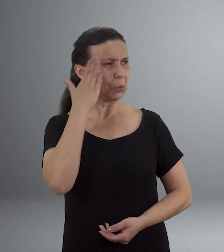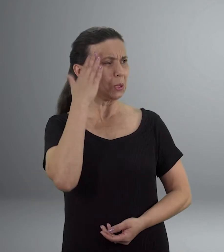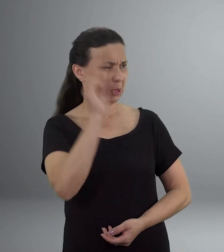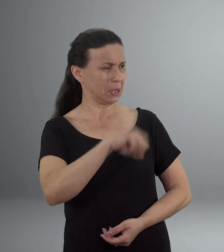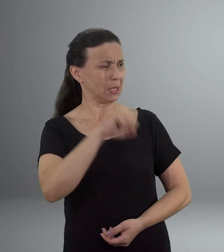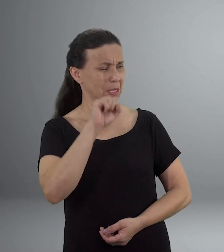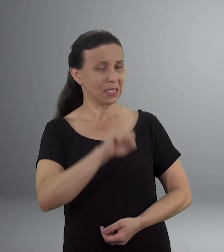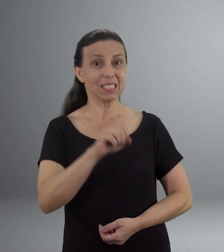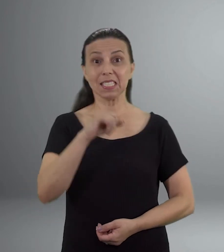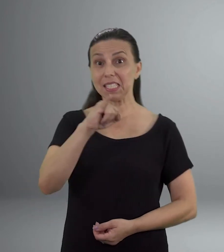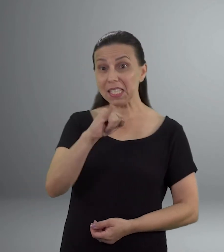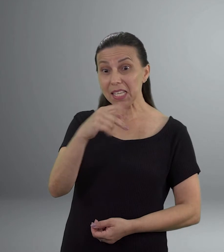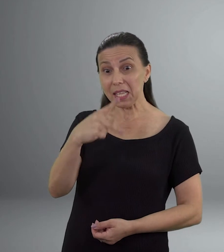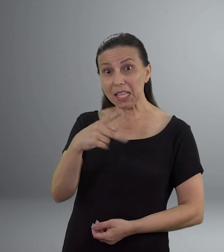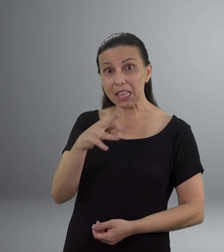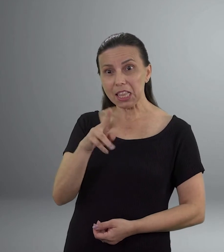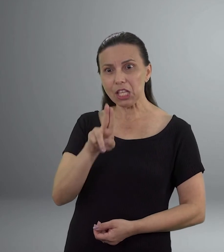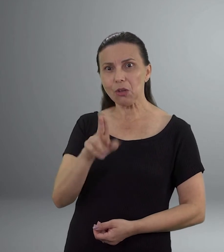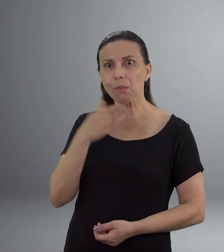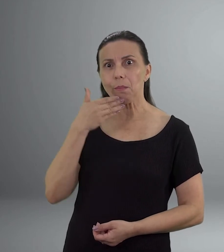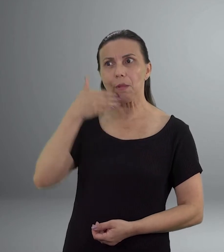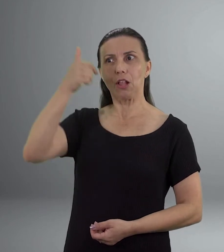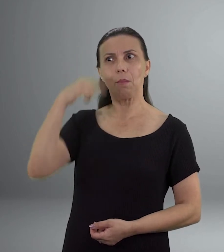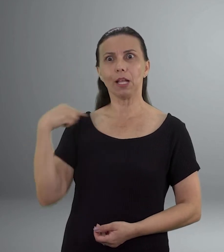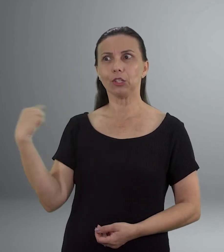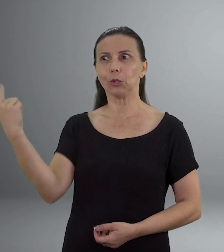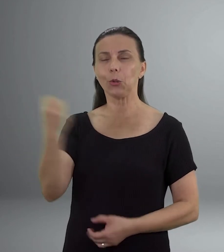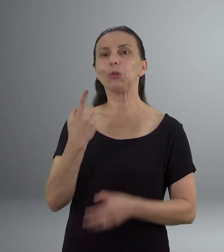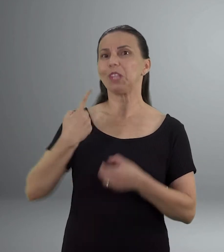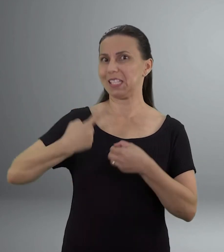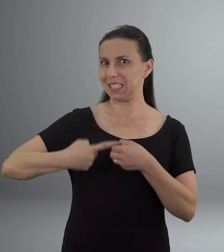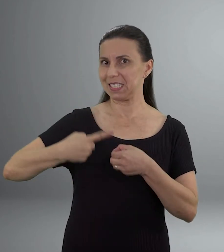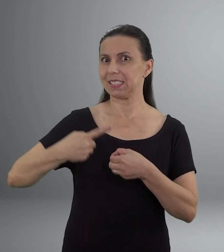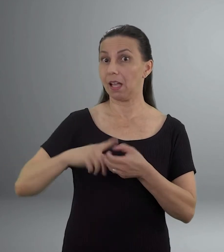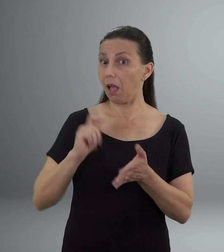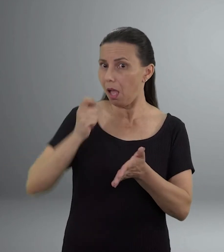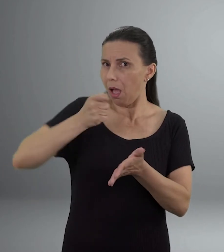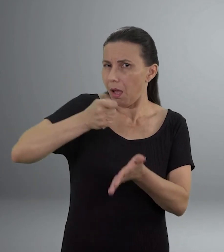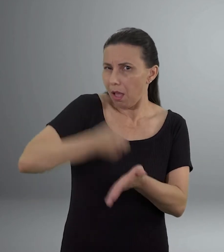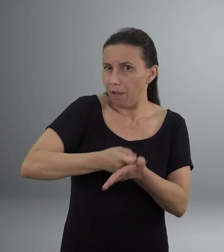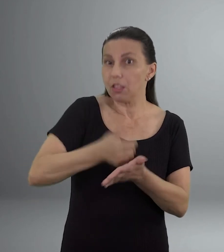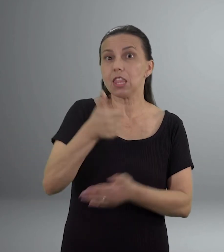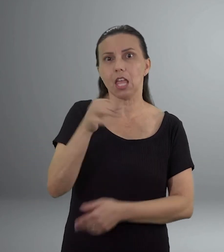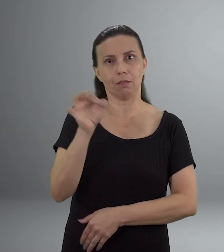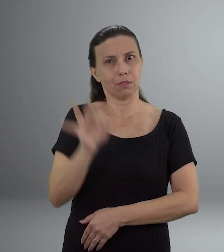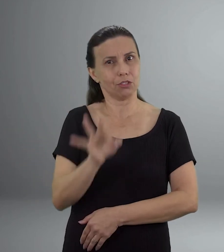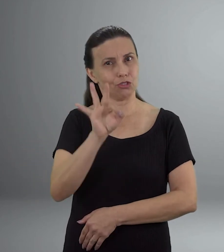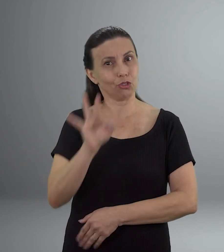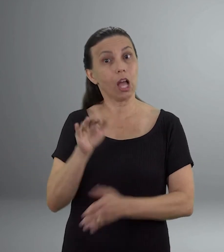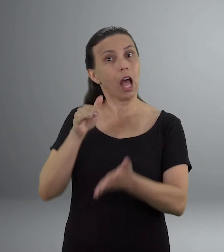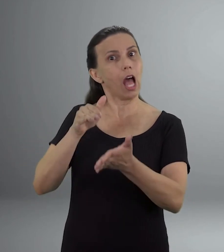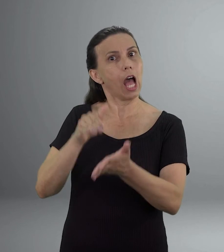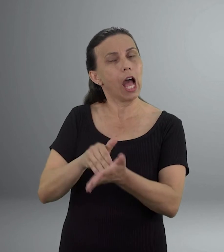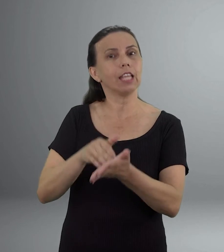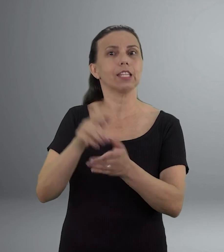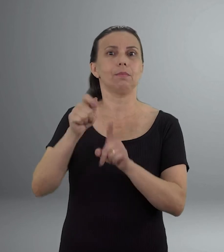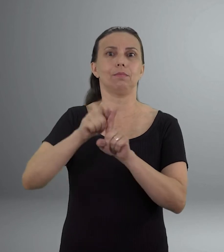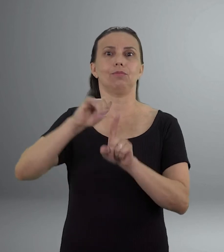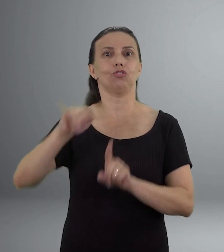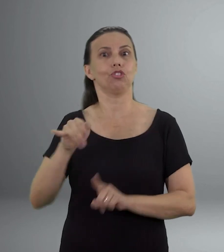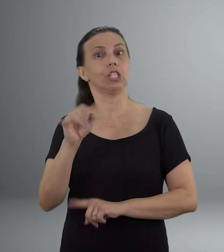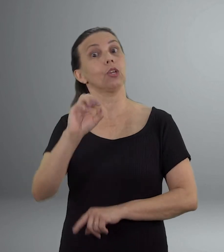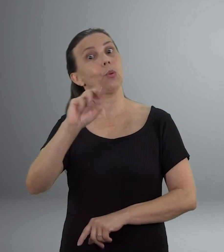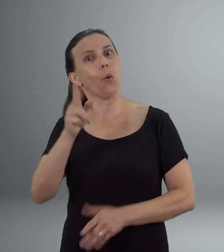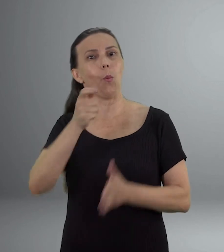Sei sim, o IPTU traz melhorias para toda a cidade. E a gente pode pagar à vista até 10 de janeiro com 10% de desconto ou